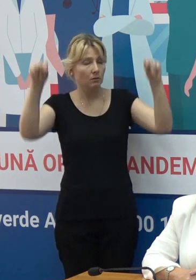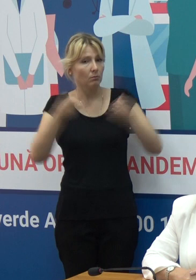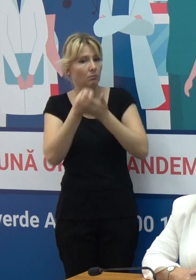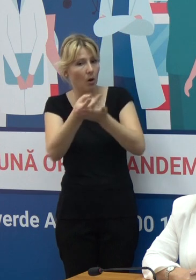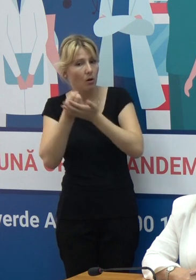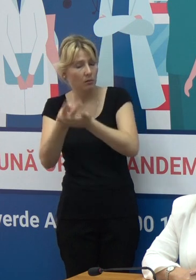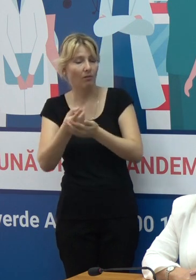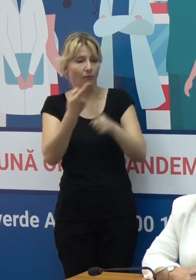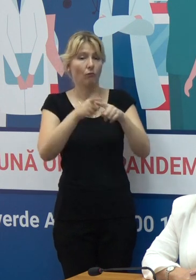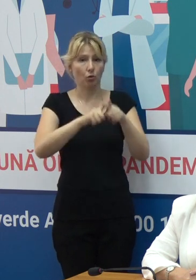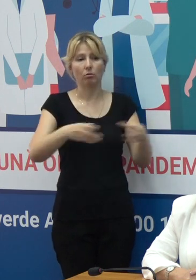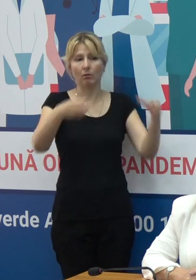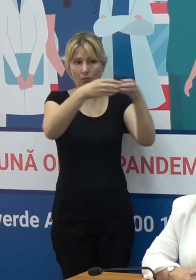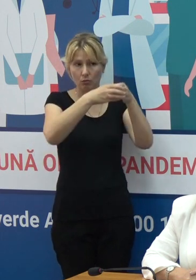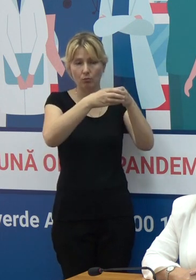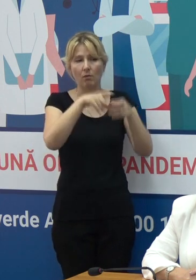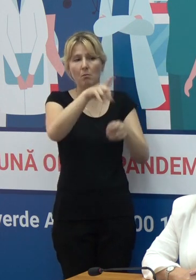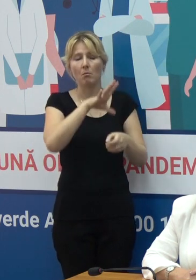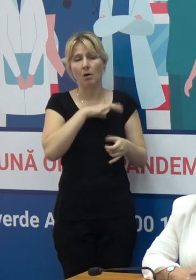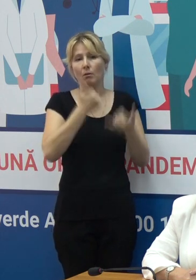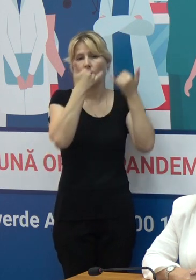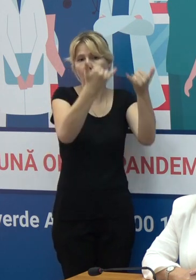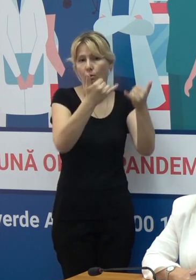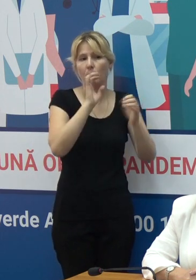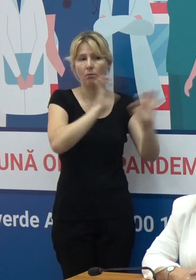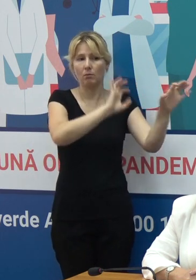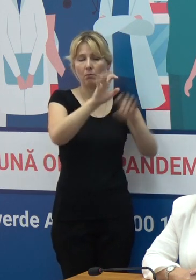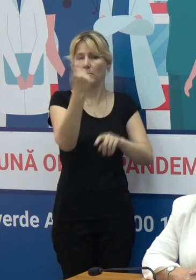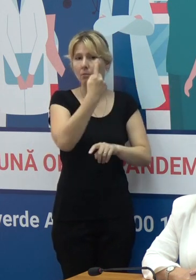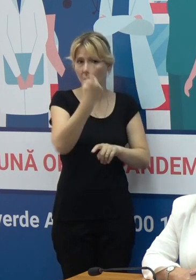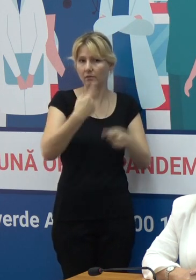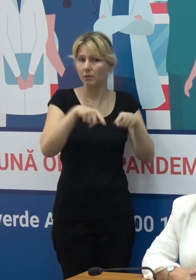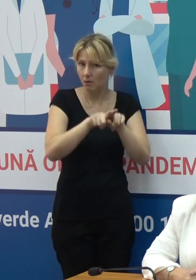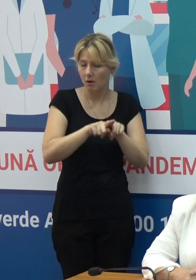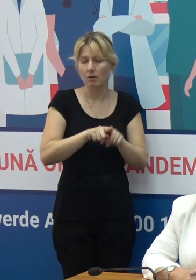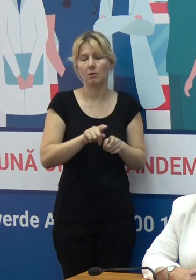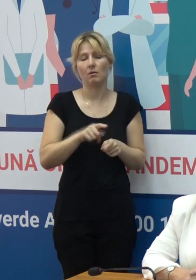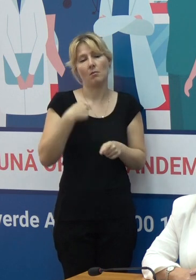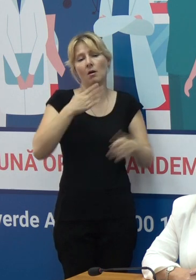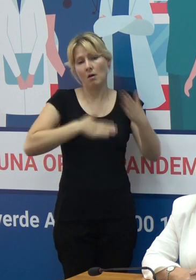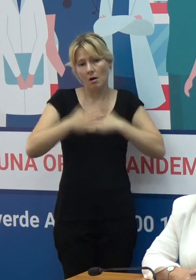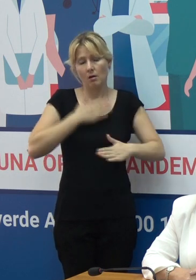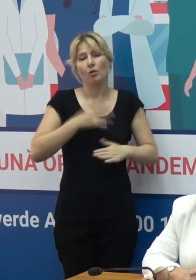că acest grup a fost prioritizat și ne bucurăm, sau este o